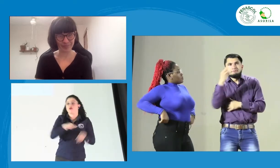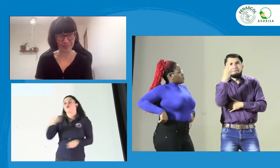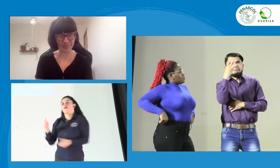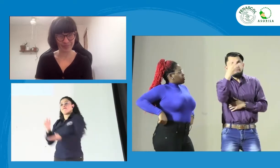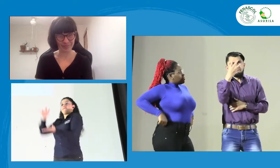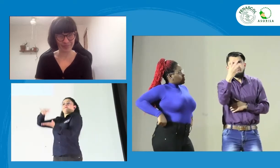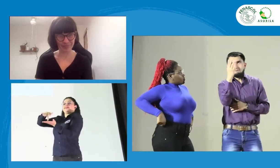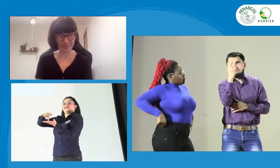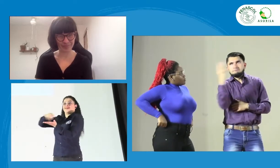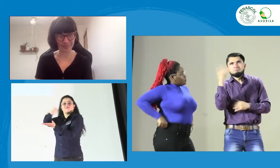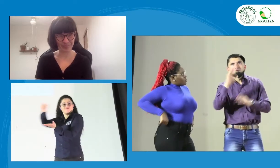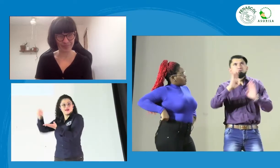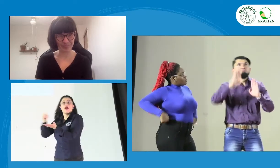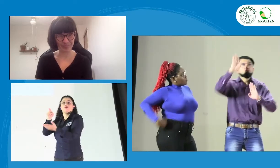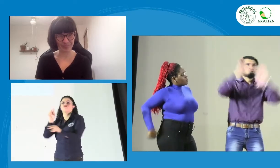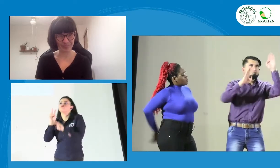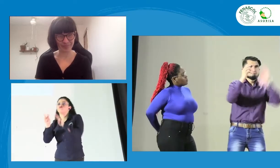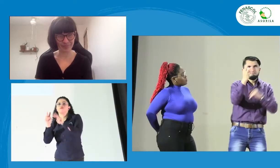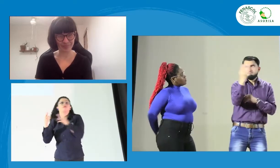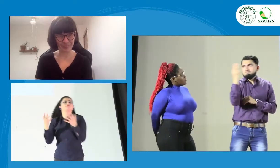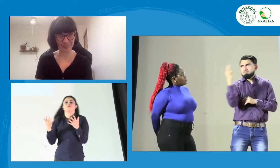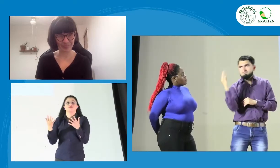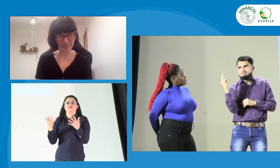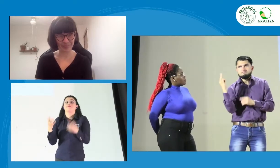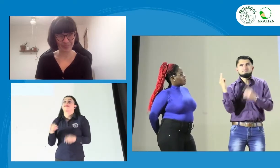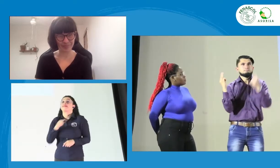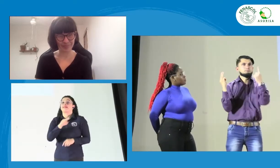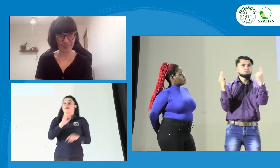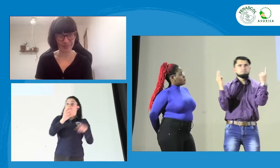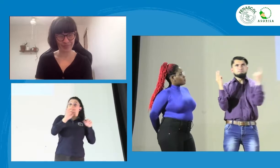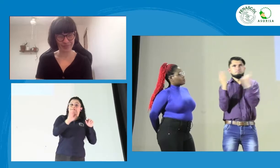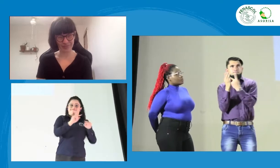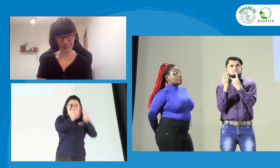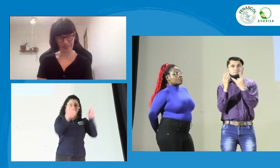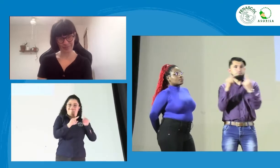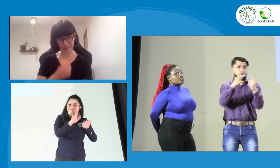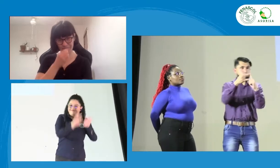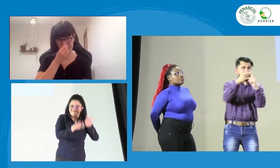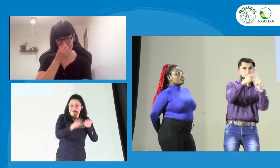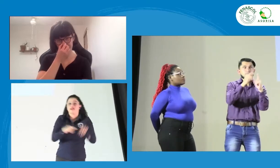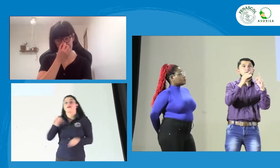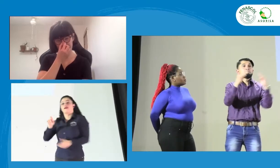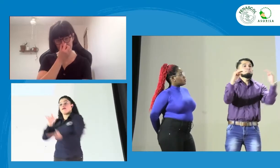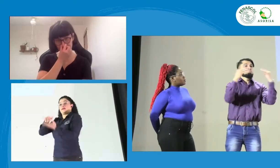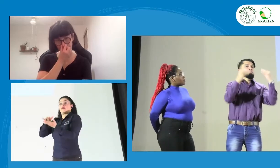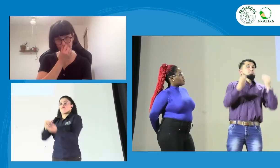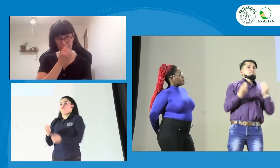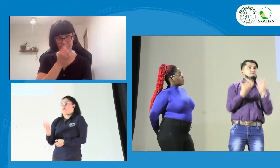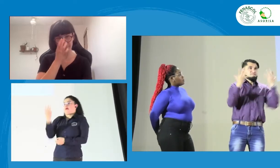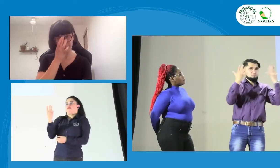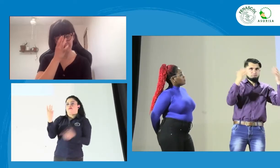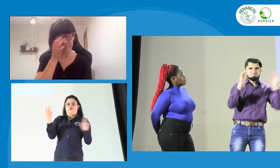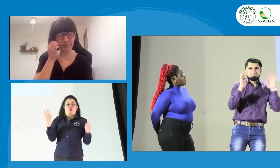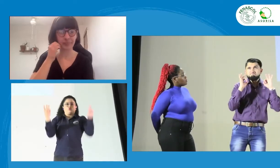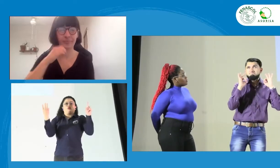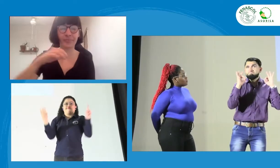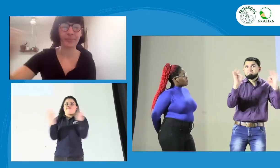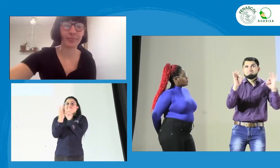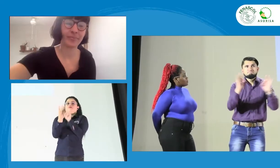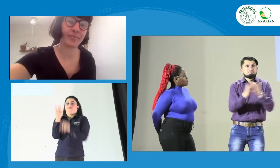oportunidad. Y quienes están acá en la sala, van a tener oportunidad, tres personas, de poder participar para dejarle su pregunta